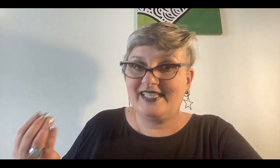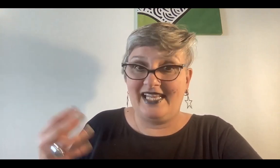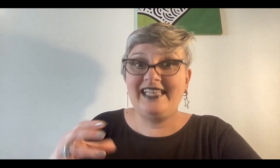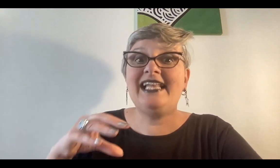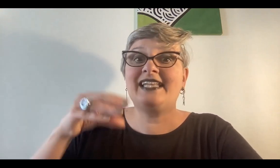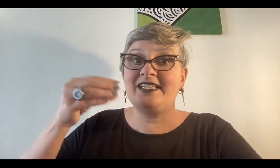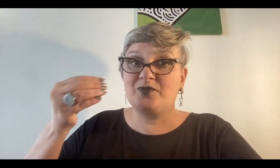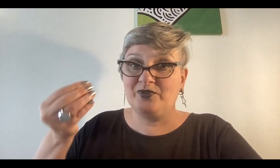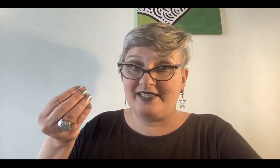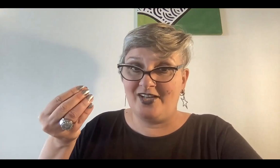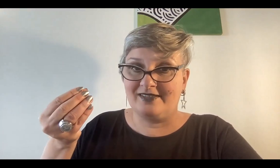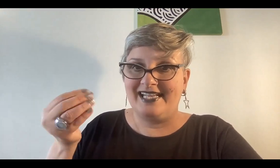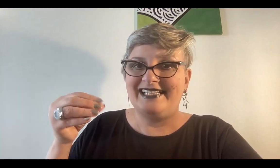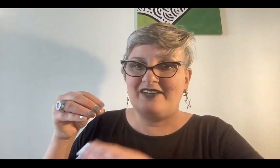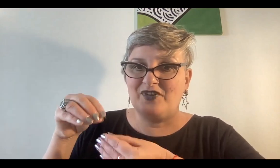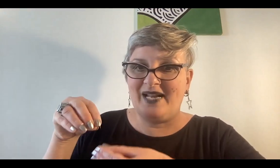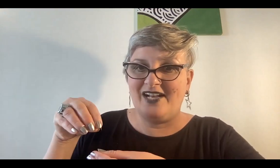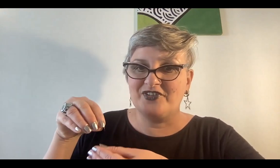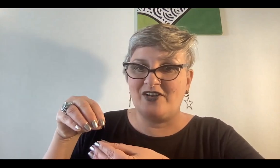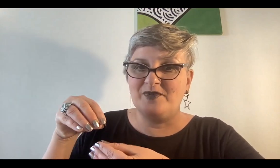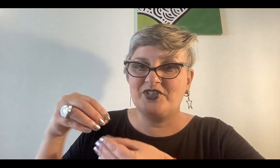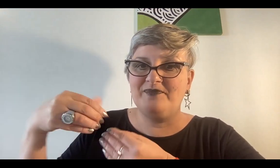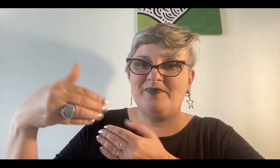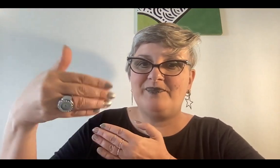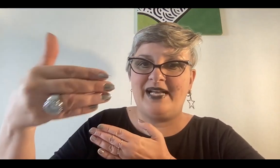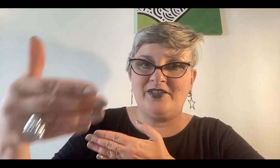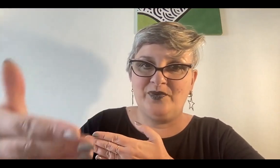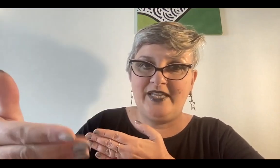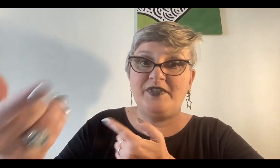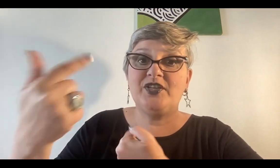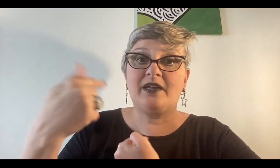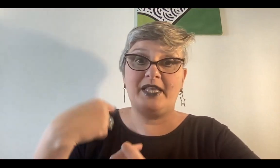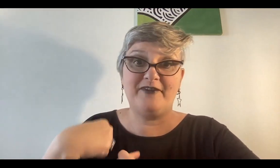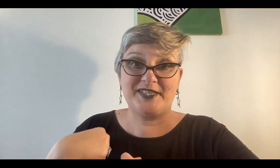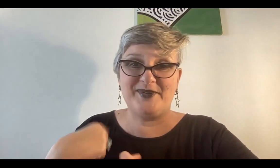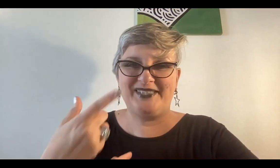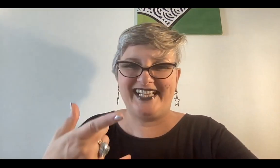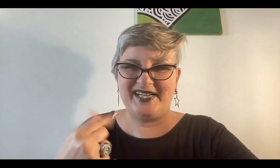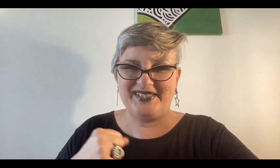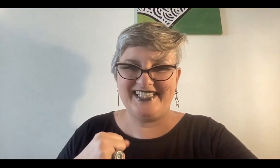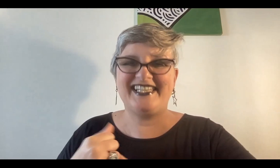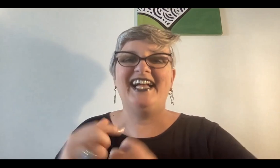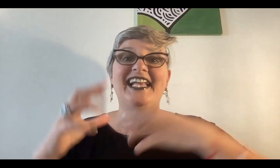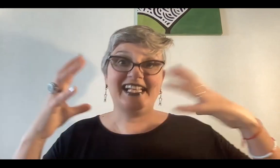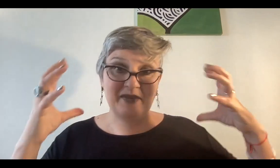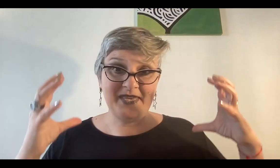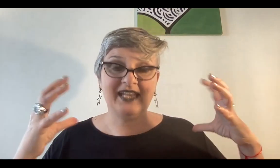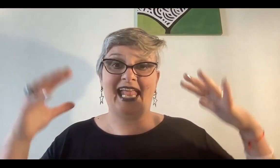que es la de la transmutación, transformar las cosas como son para tu beneficio a través de la fuerza de voluntad que es la conciencia, que viene,